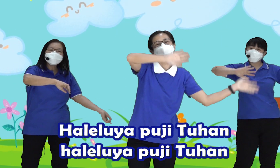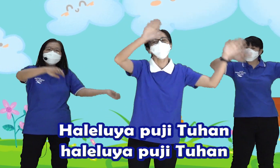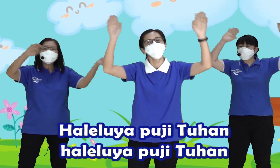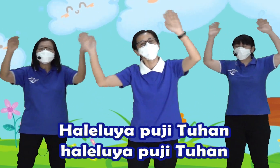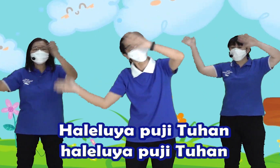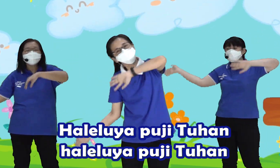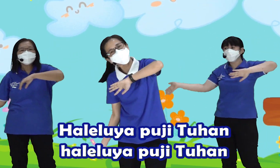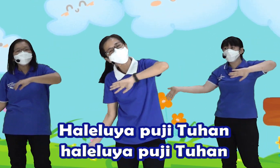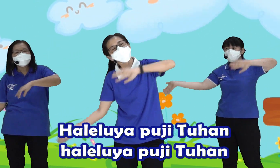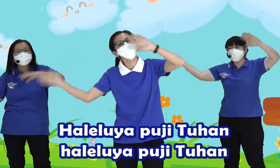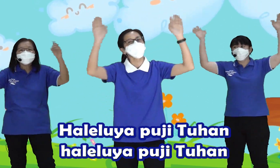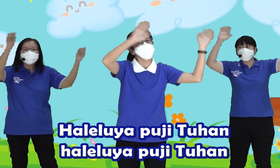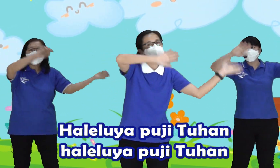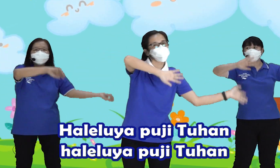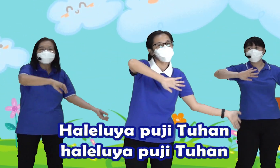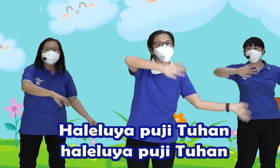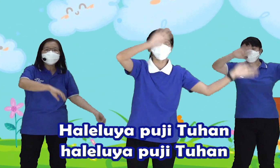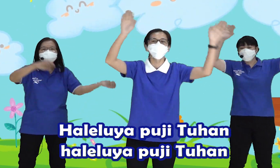Leluyah